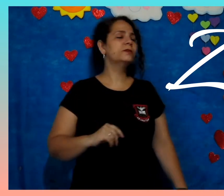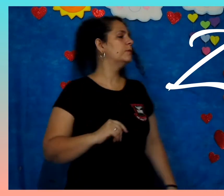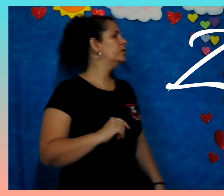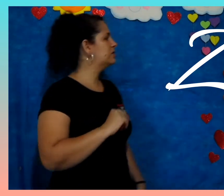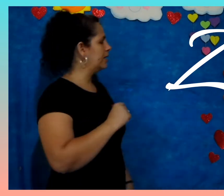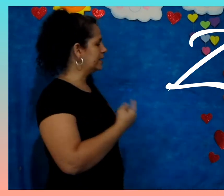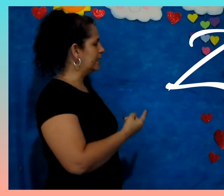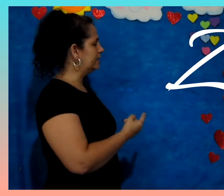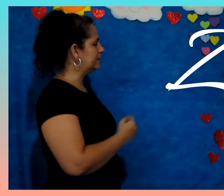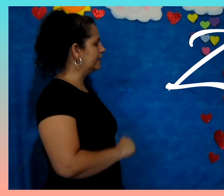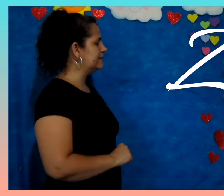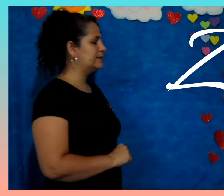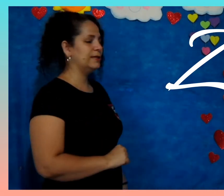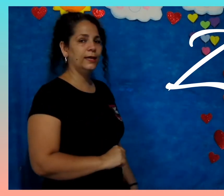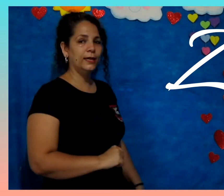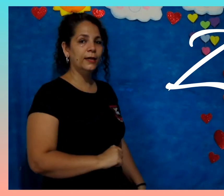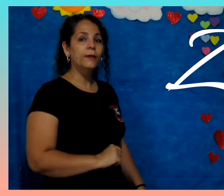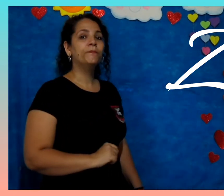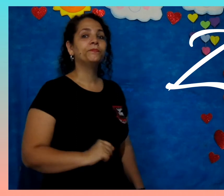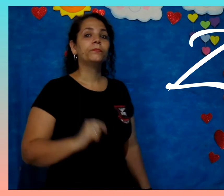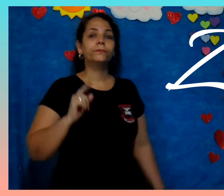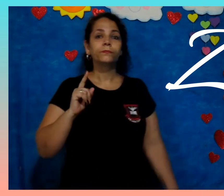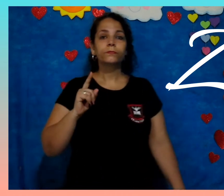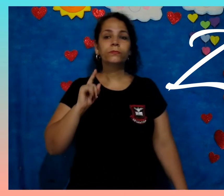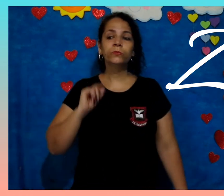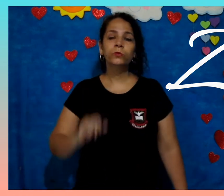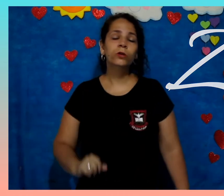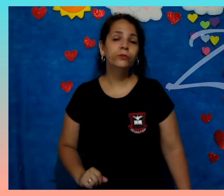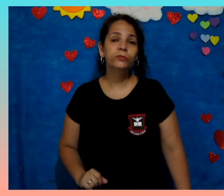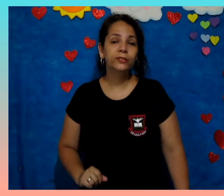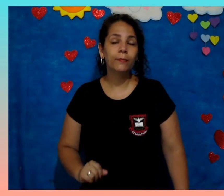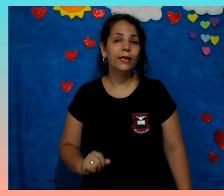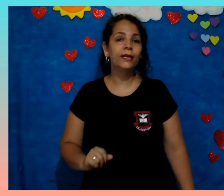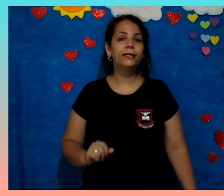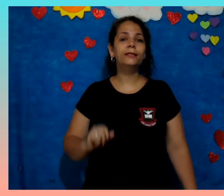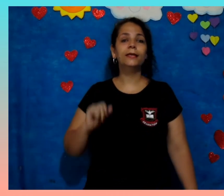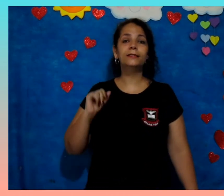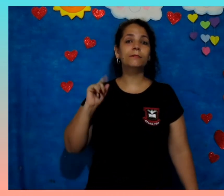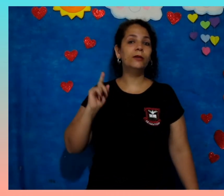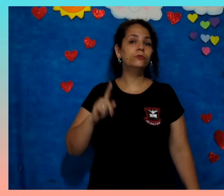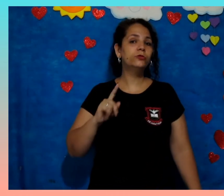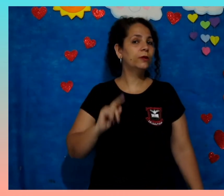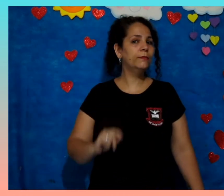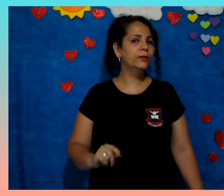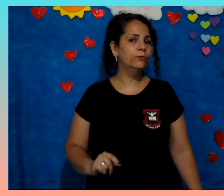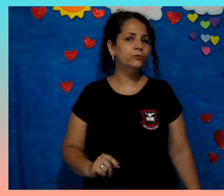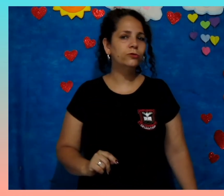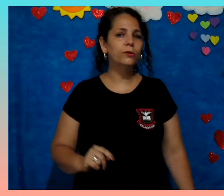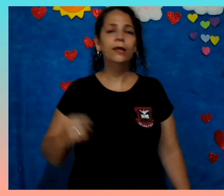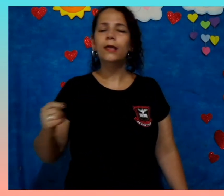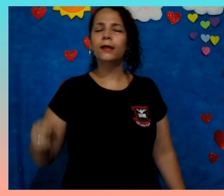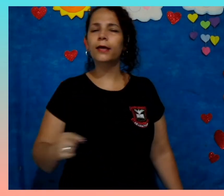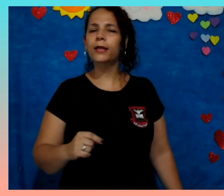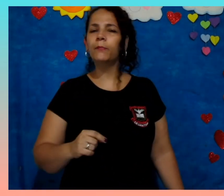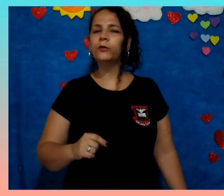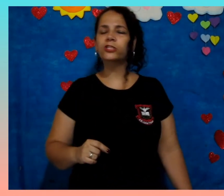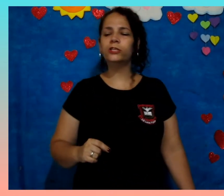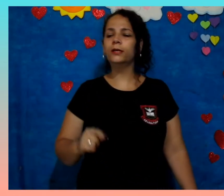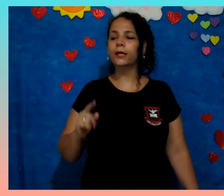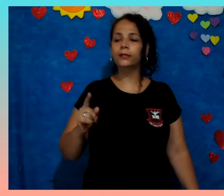meus amores, olha aqui a letrinha Z. Nós vamos trabalhar a letrinha Z maiúscula e minúscula, lá na apostila e